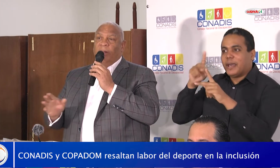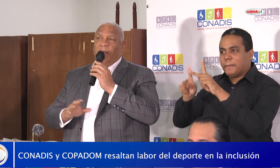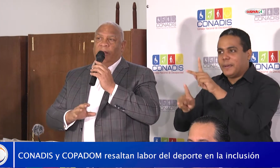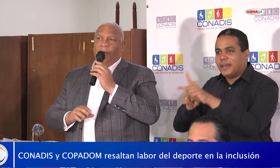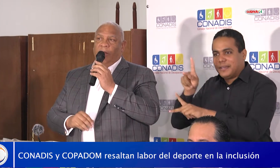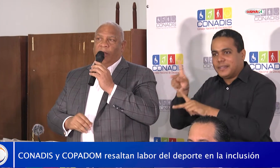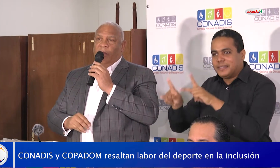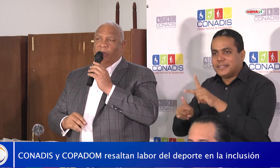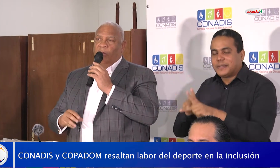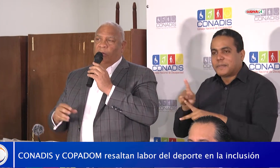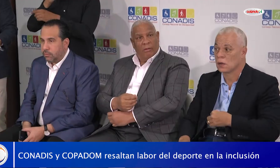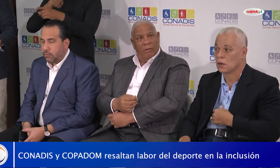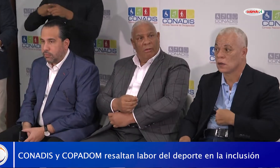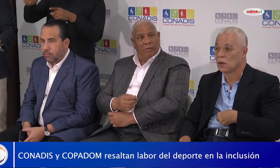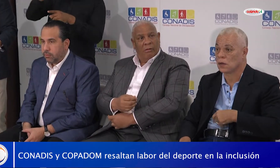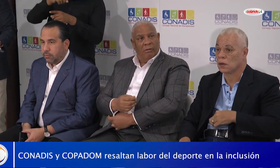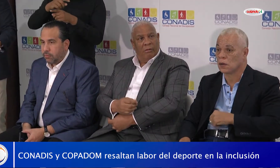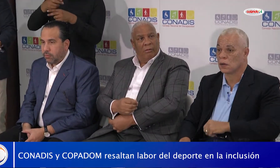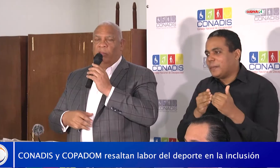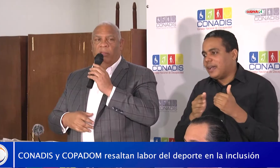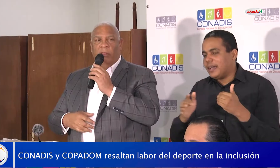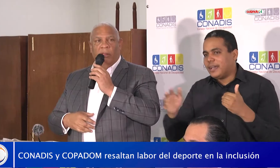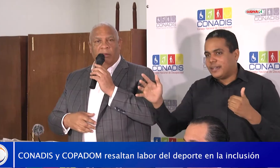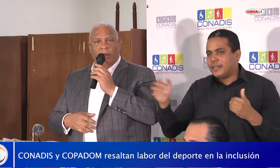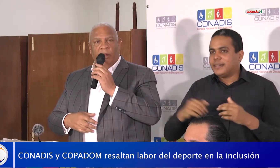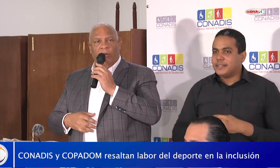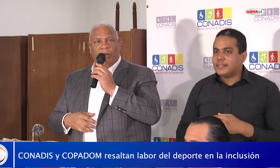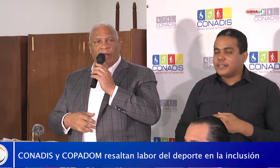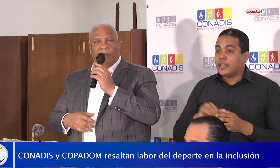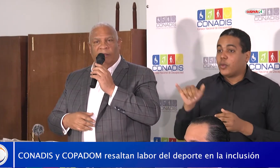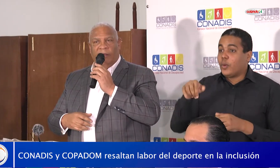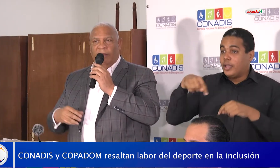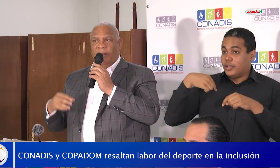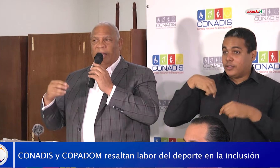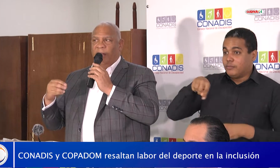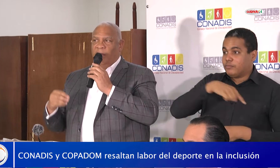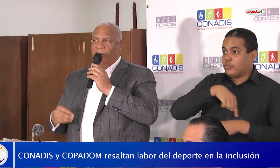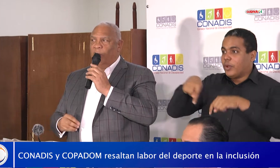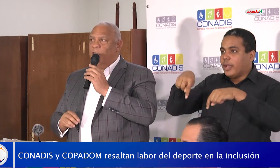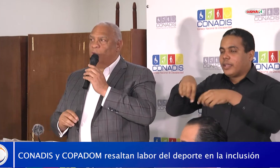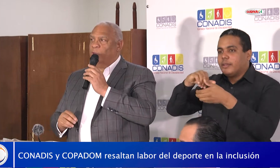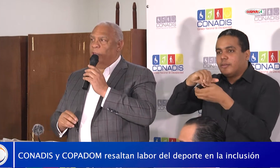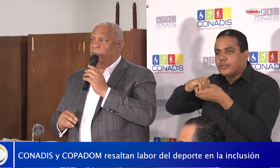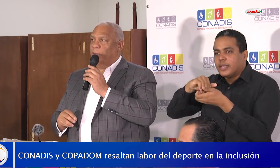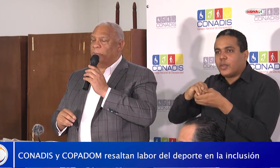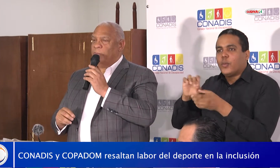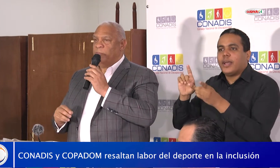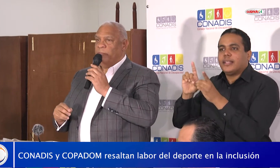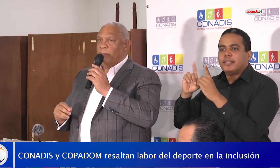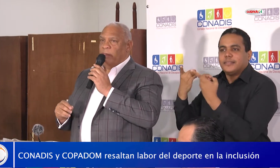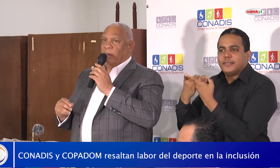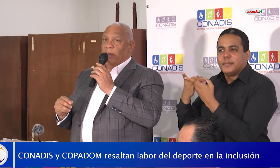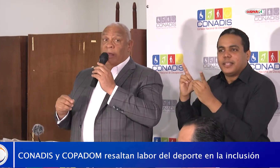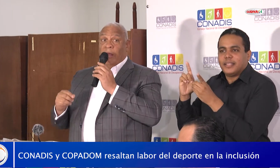independientemente de eso, nosotros desde el Conadis, desde la dirección ejecutiva,